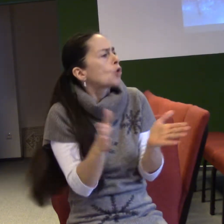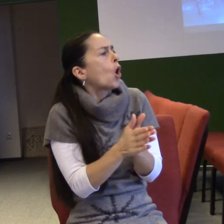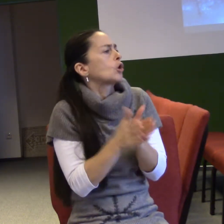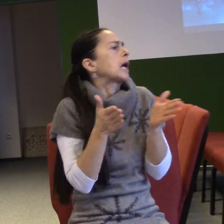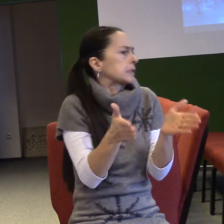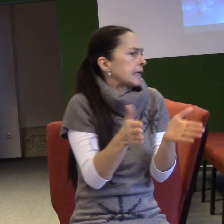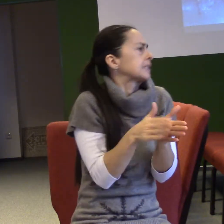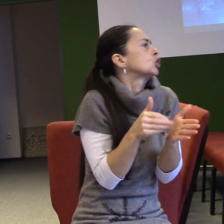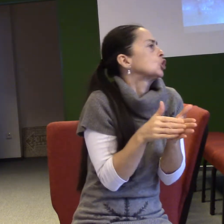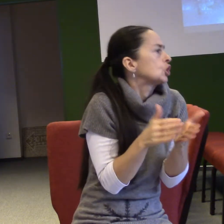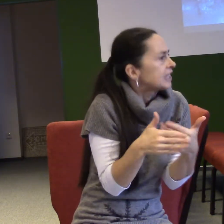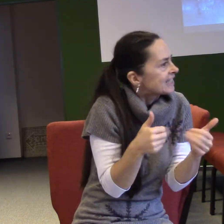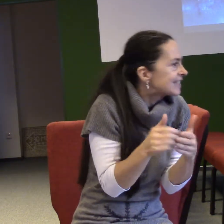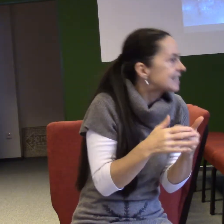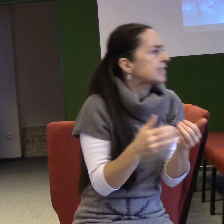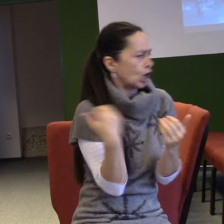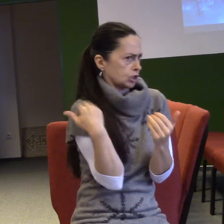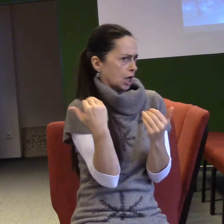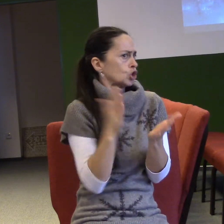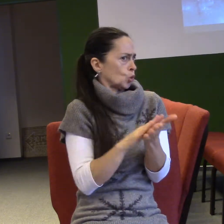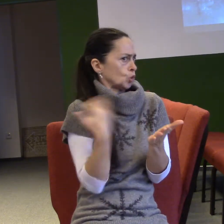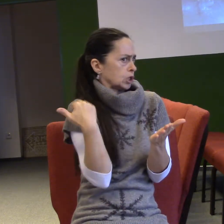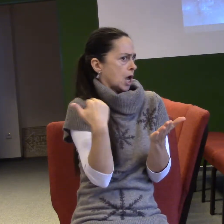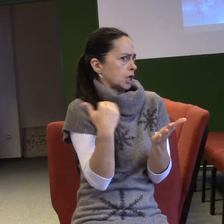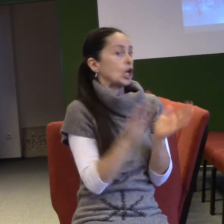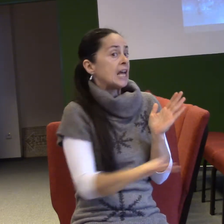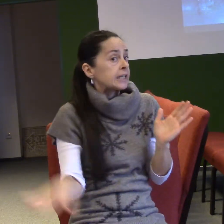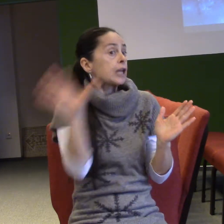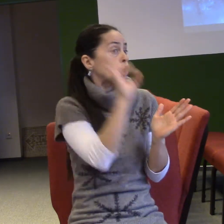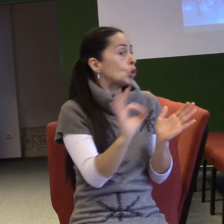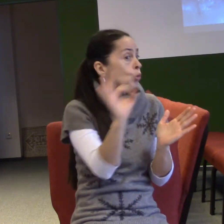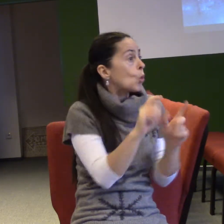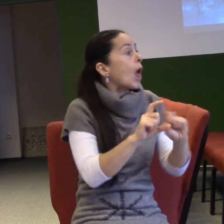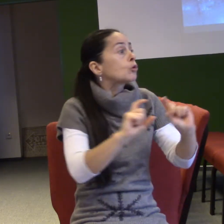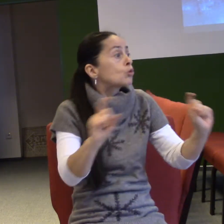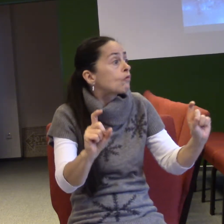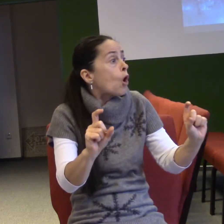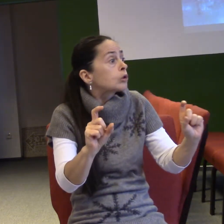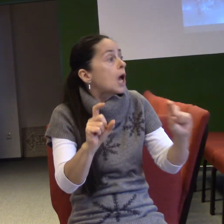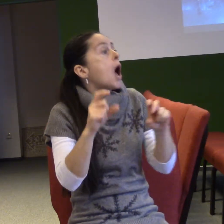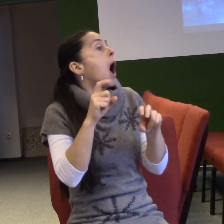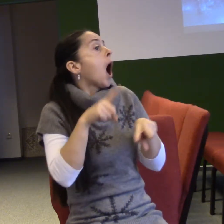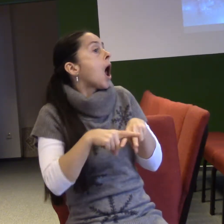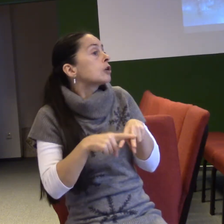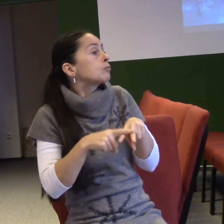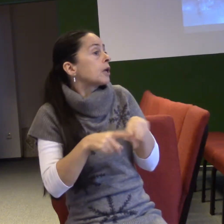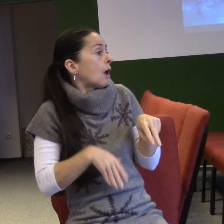Byli to již starší lidé a zůstali bezdětní, protože Alžběta byla neplodná. Jednoho dne šel